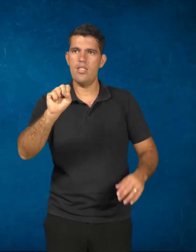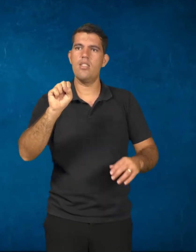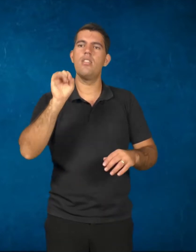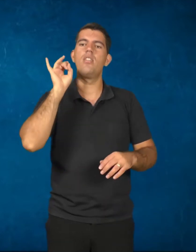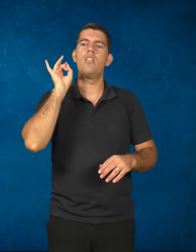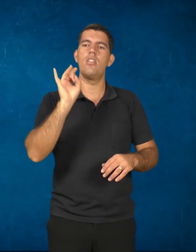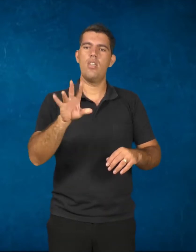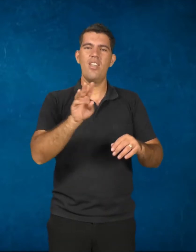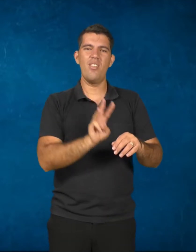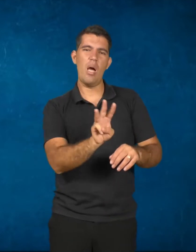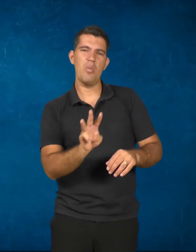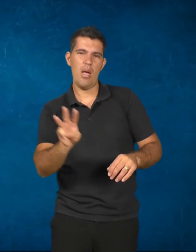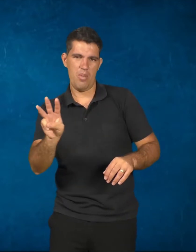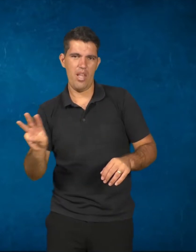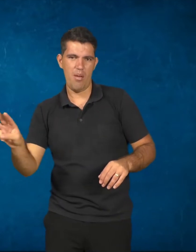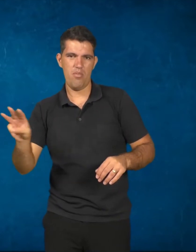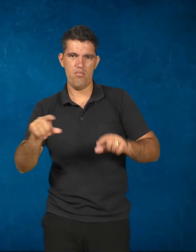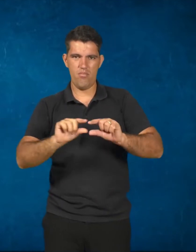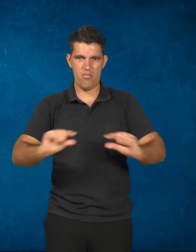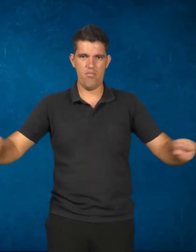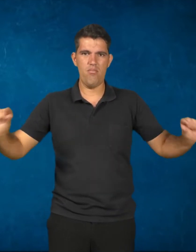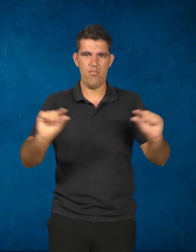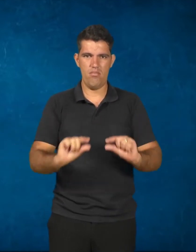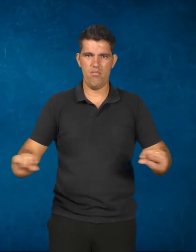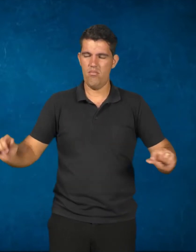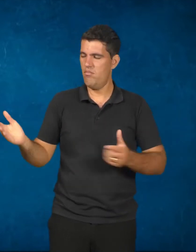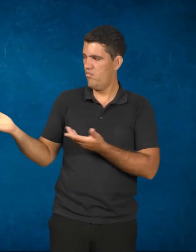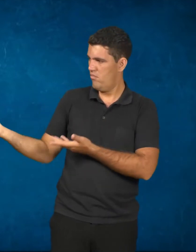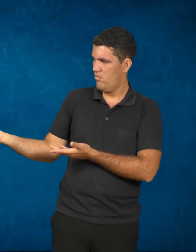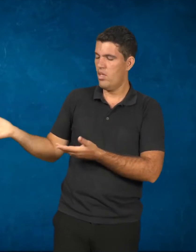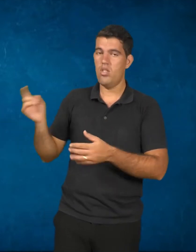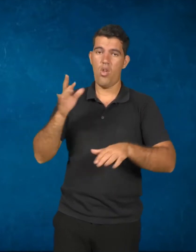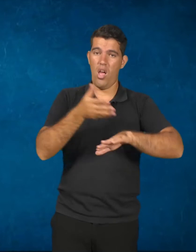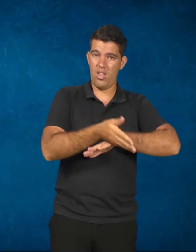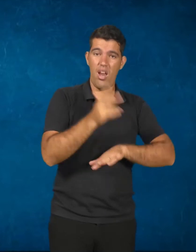fonte, onde essas situações estão corriqueiramente acontecendo no nosso país.